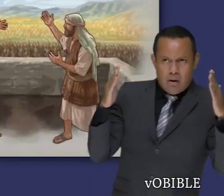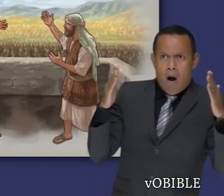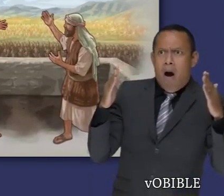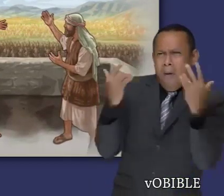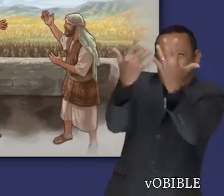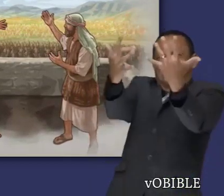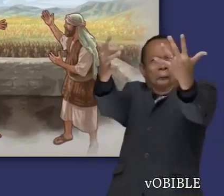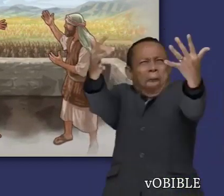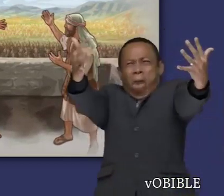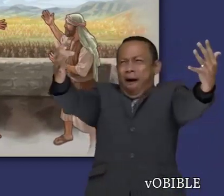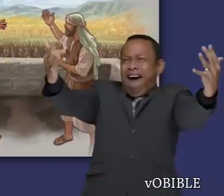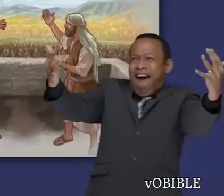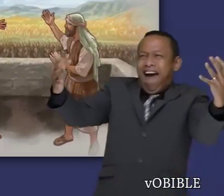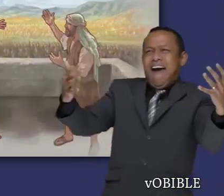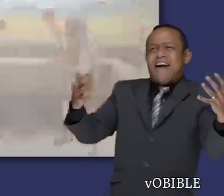alrededor de Eliseo.